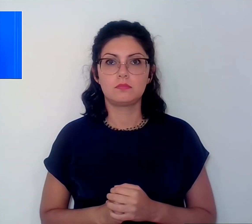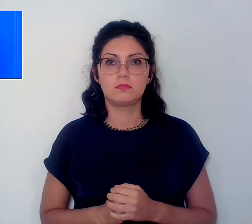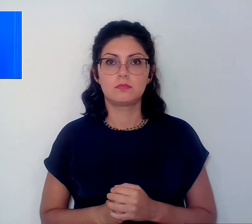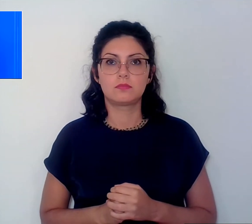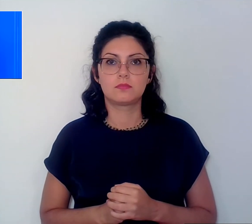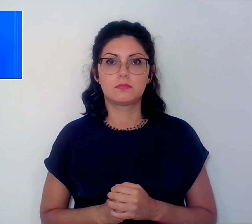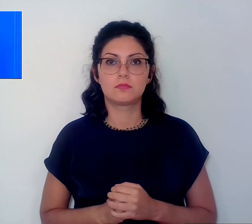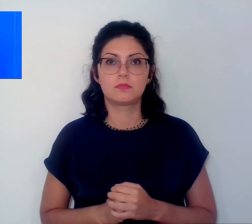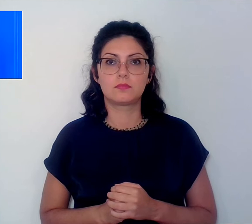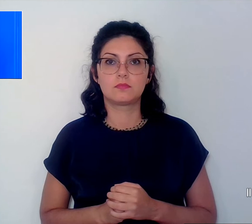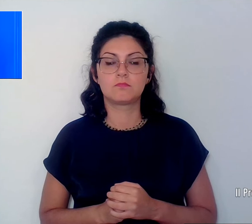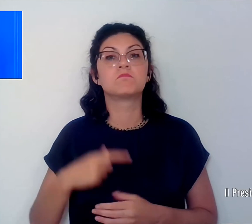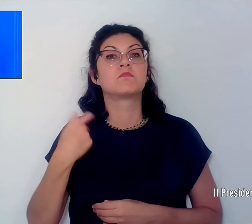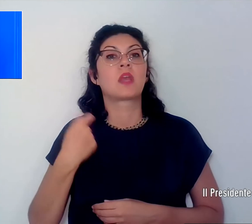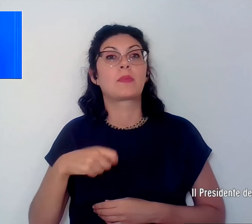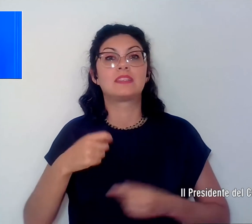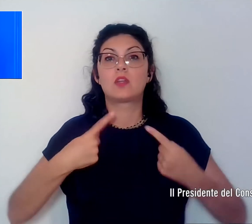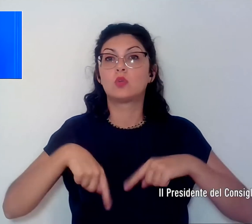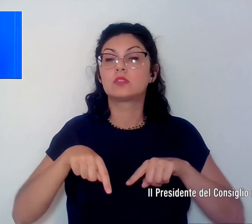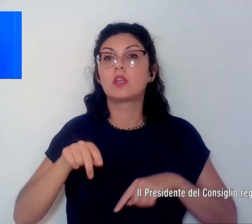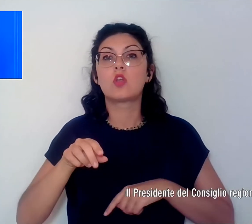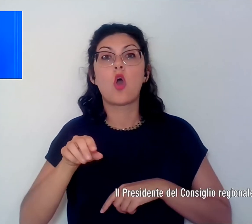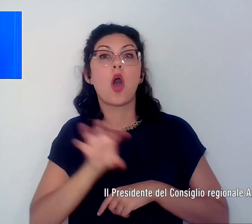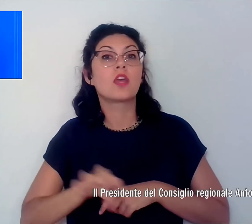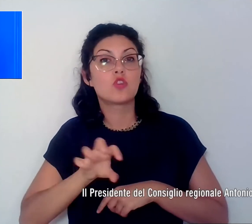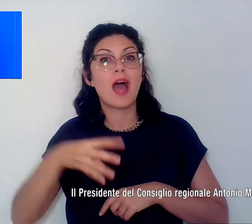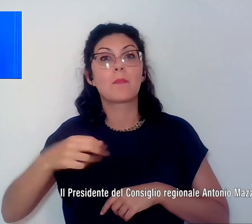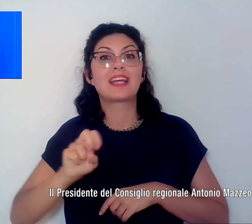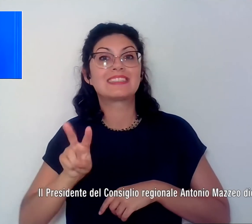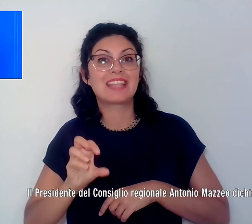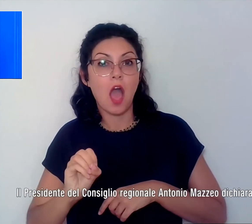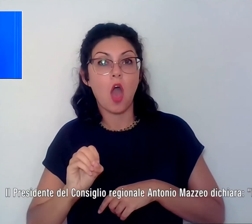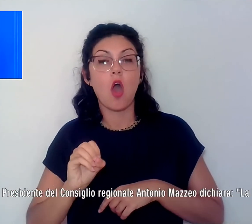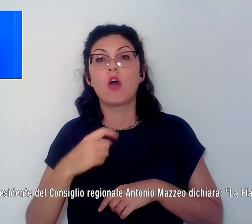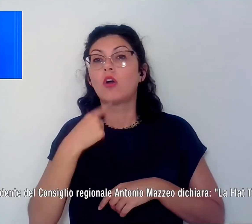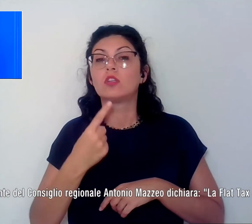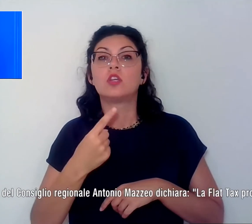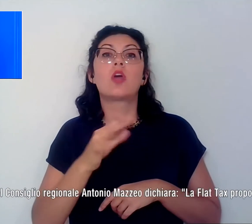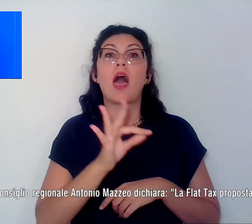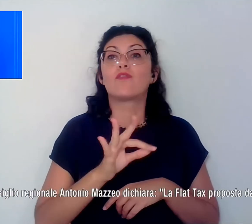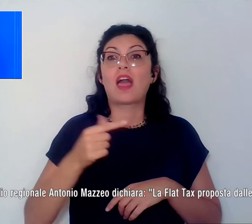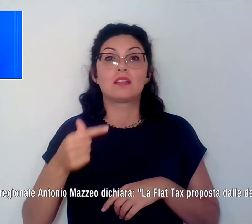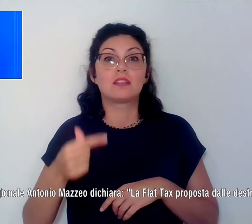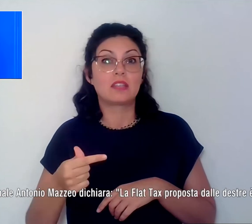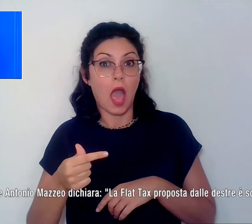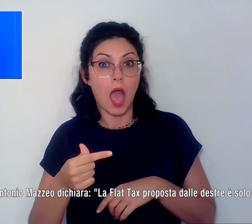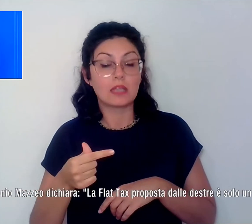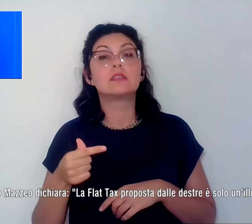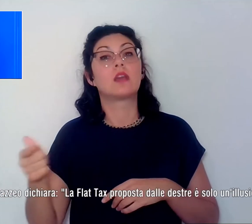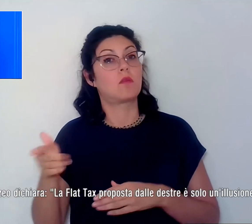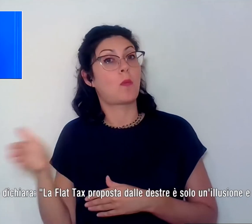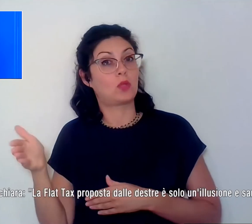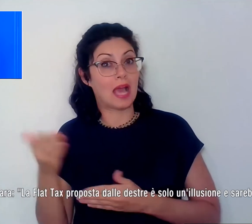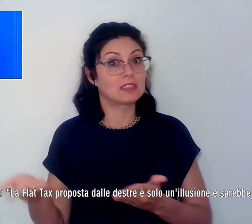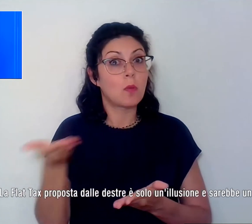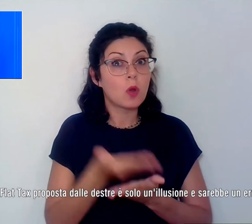Il presidente del Consiglio regionale Antonio Mazzeo ha dichiarato la flat tax proposta dalle destre è solo un'illusione